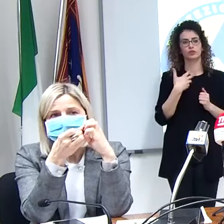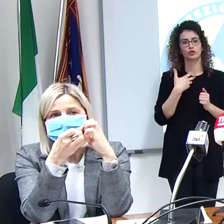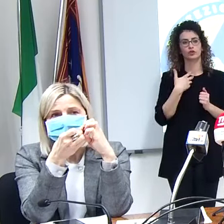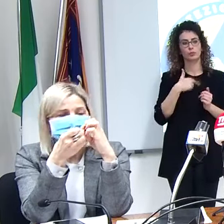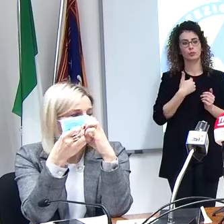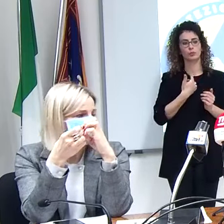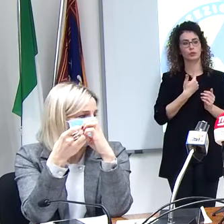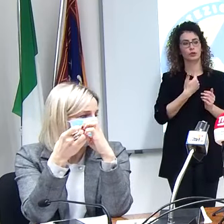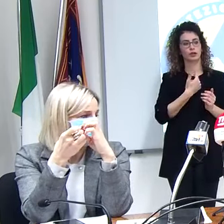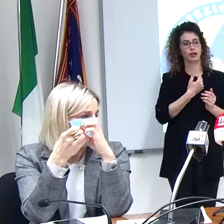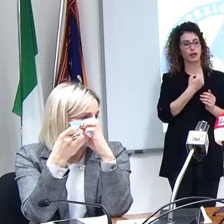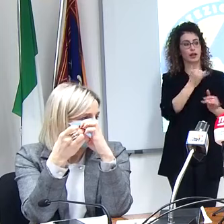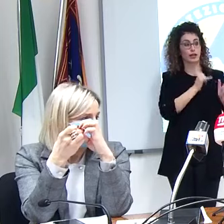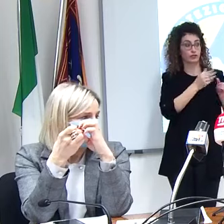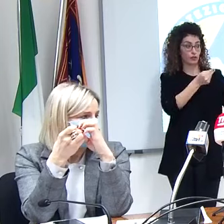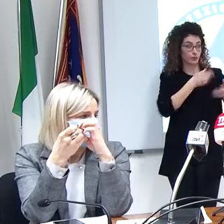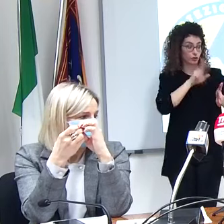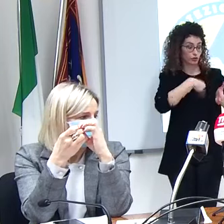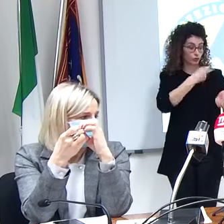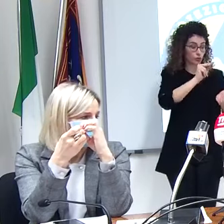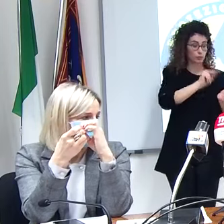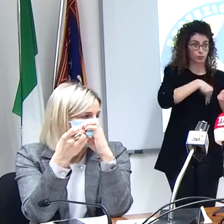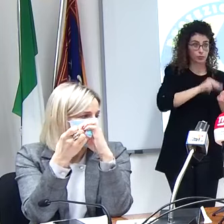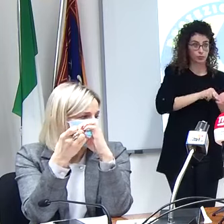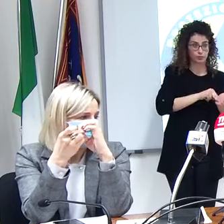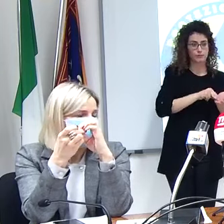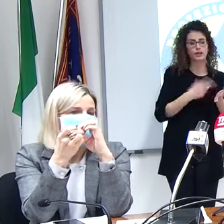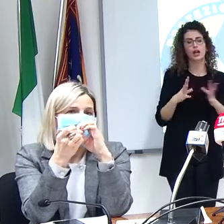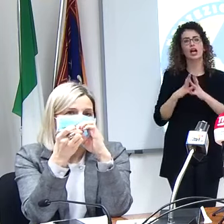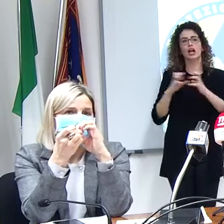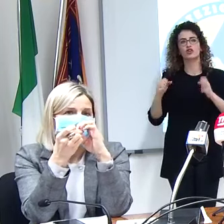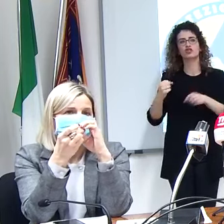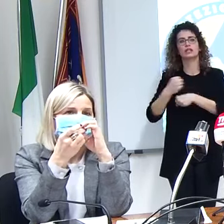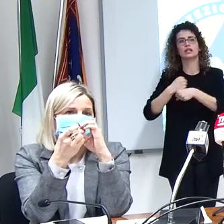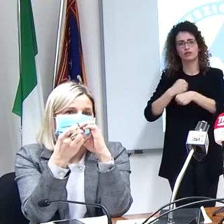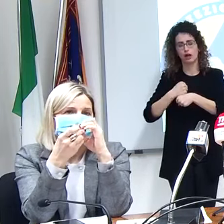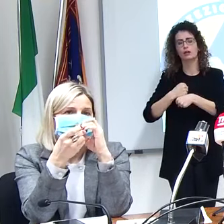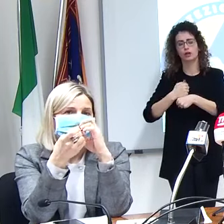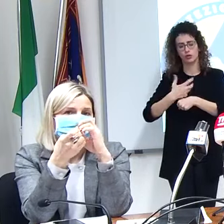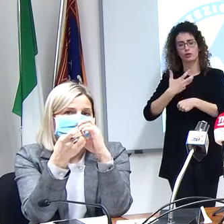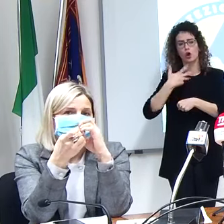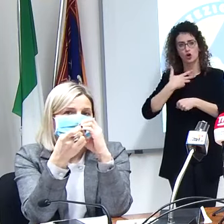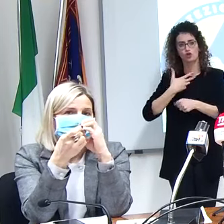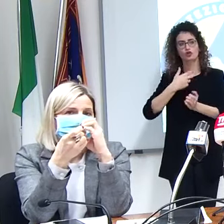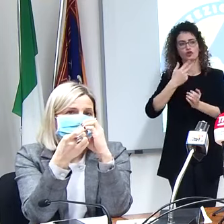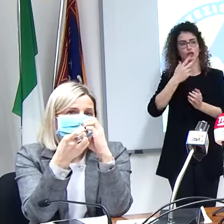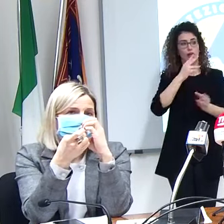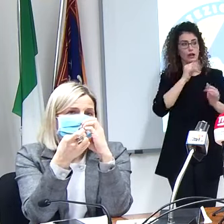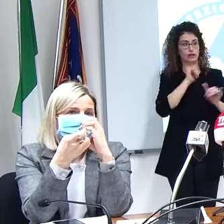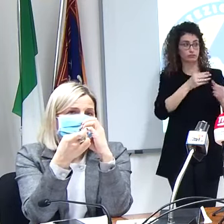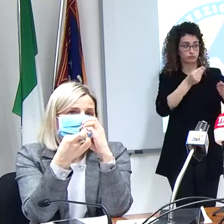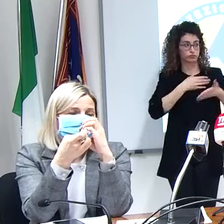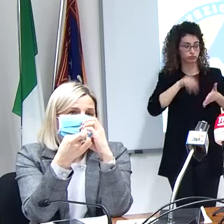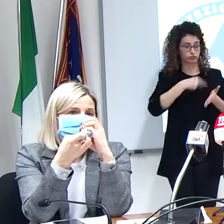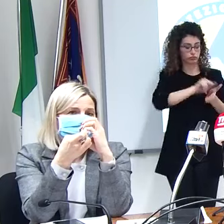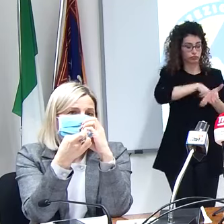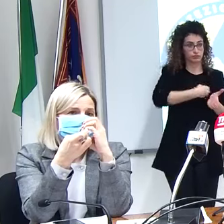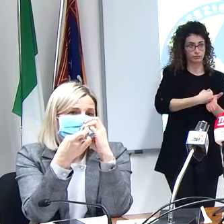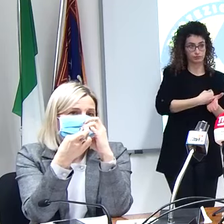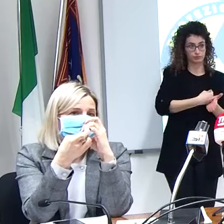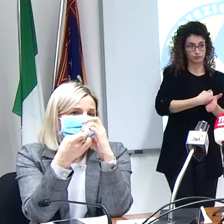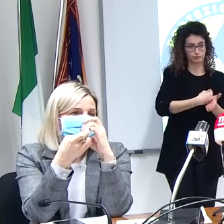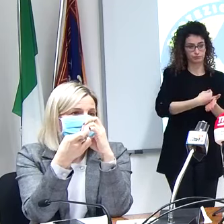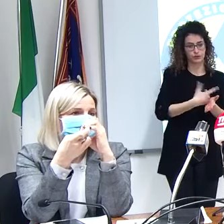informato che deve essere l'agenzia del farmaco ha previsto il consenso informato in realtà è un farmaco perché